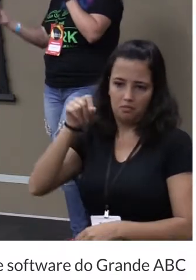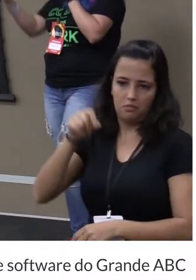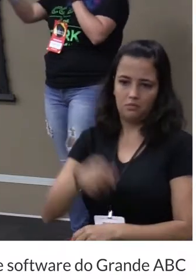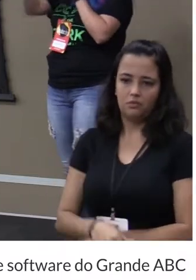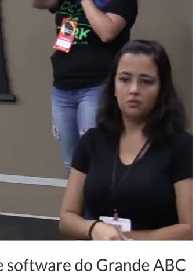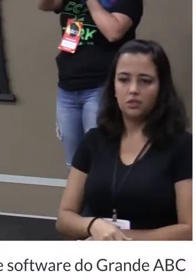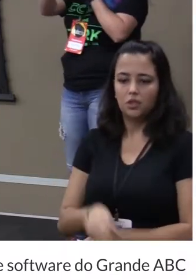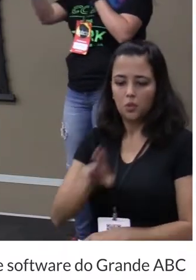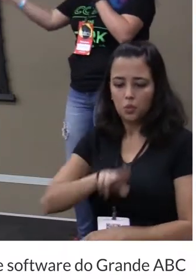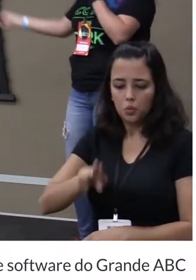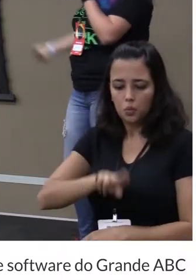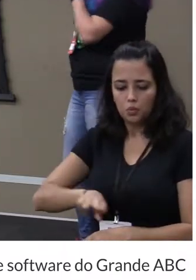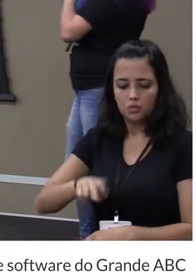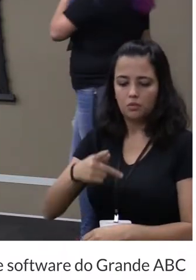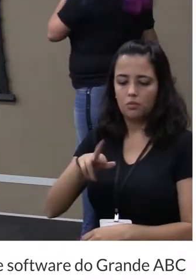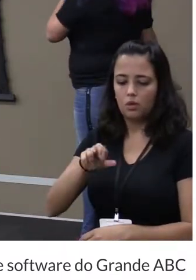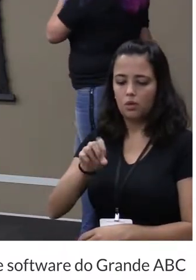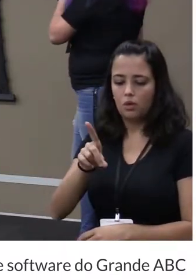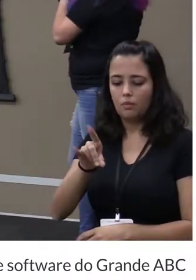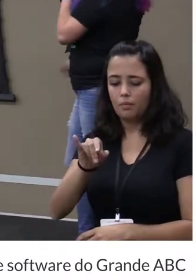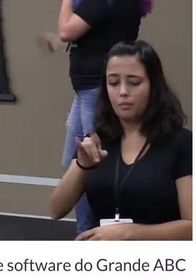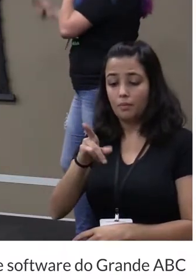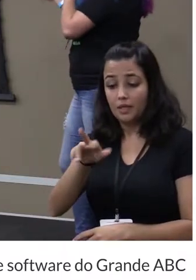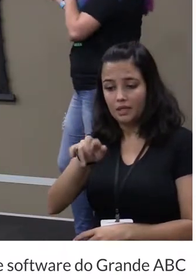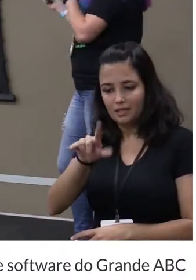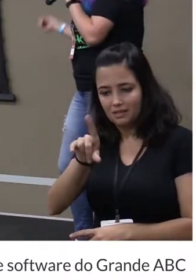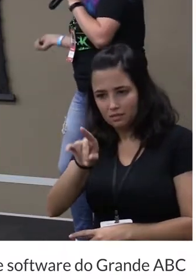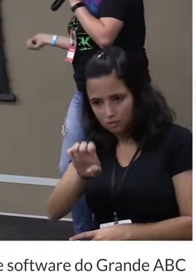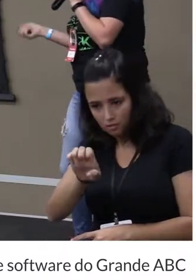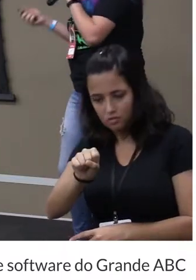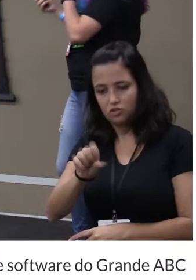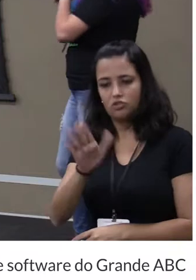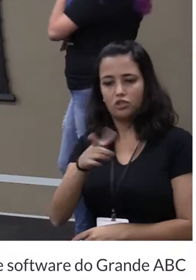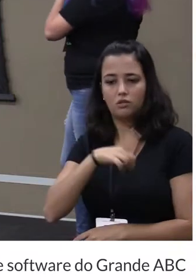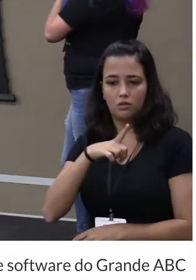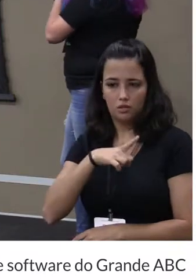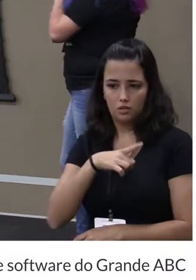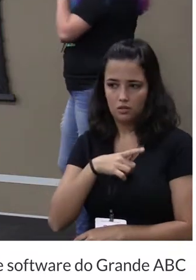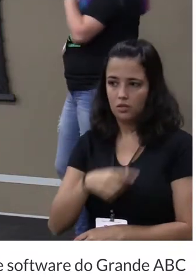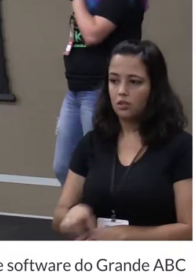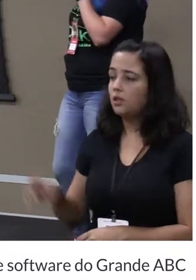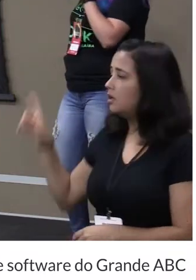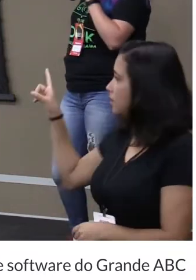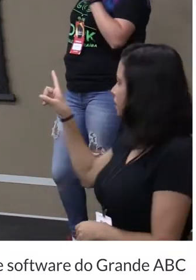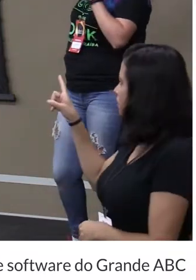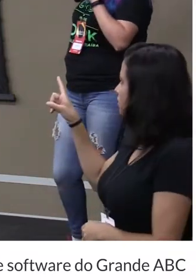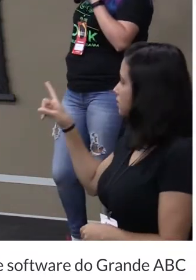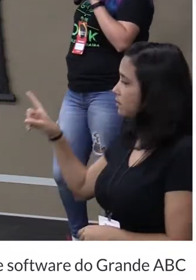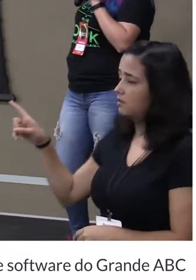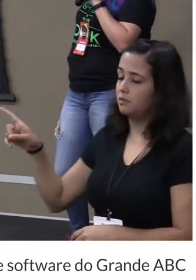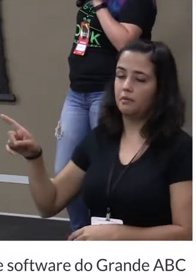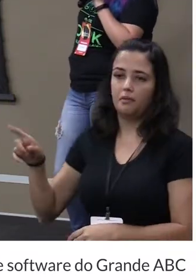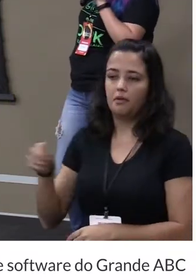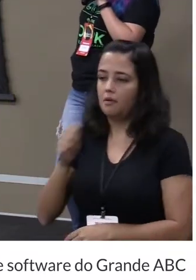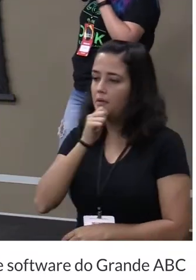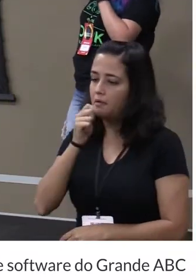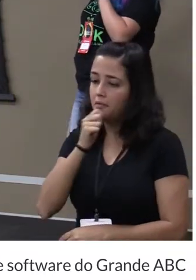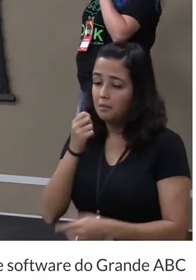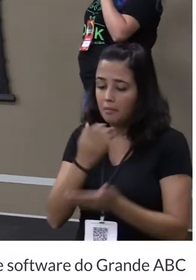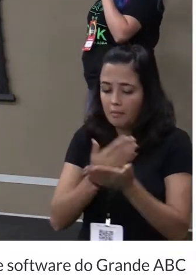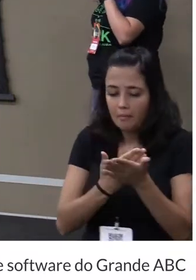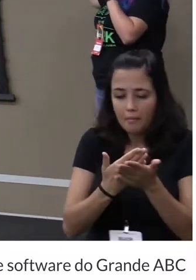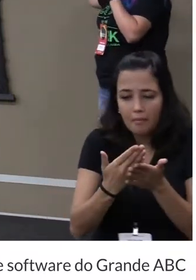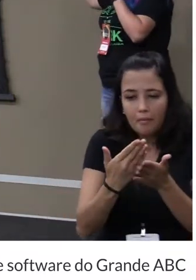Do mesmo jeito que a gente usa as propriedades que já existem hoje. O Houdini, ele ainda está no rascunho do rascunho, tá?